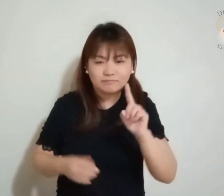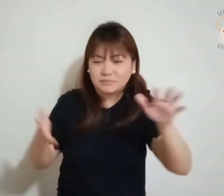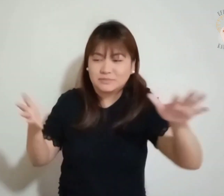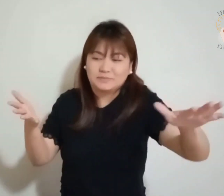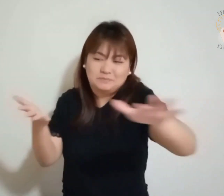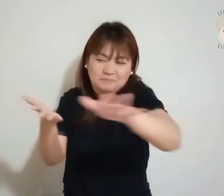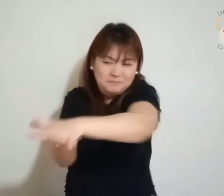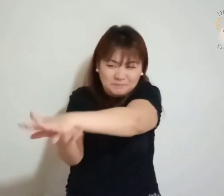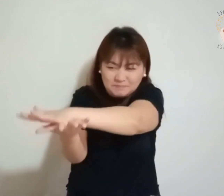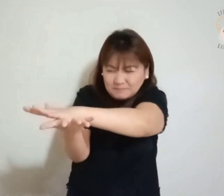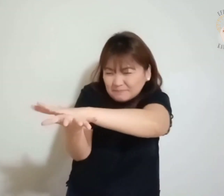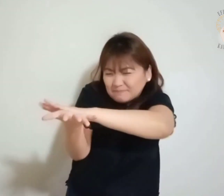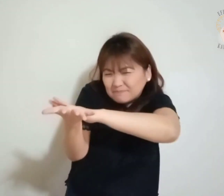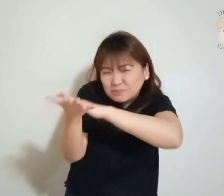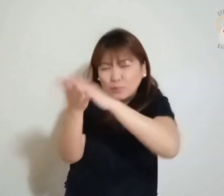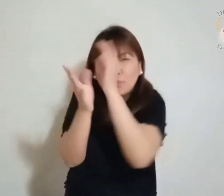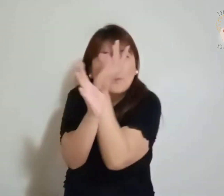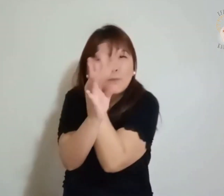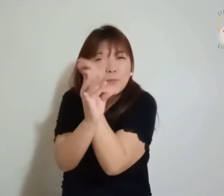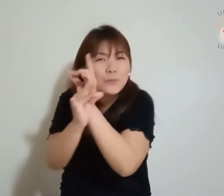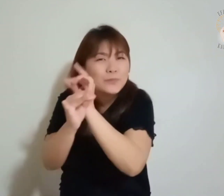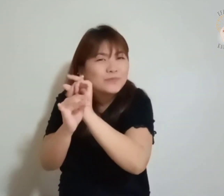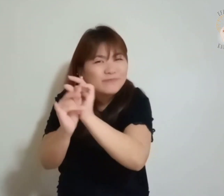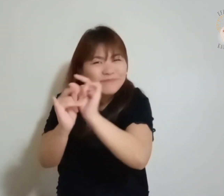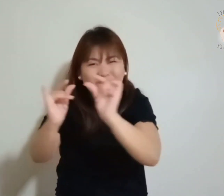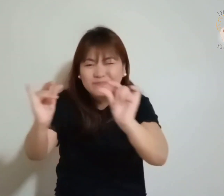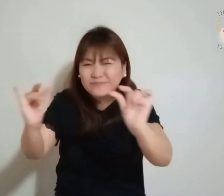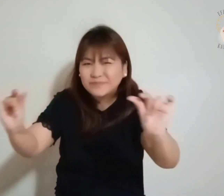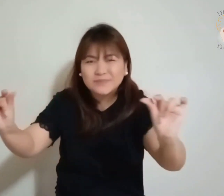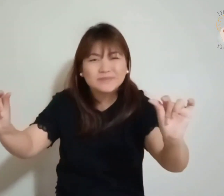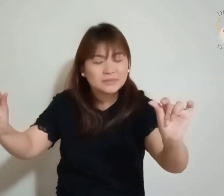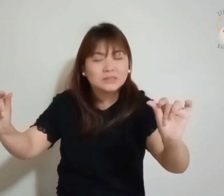Tudo será destruído